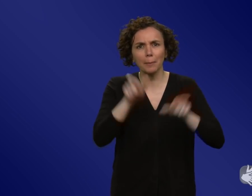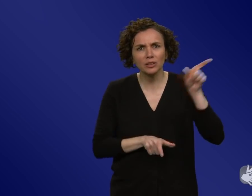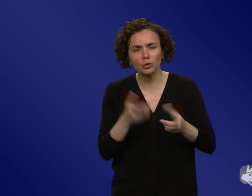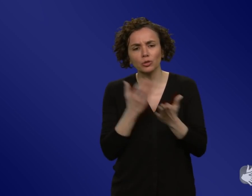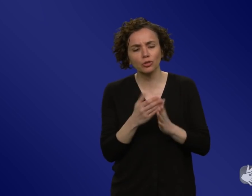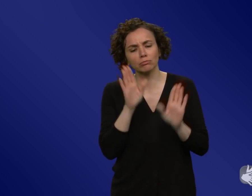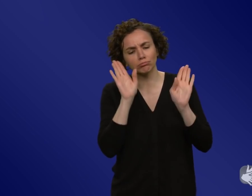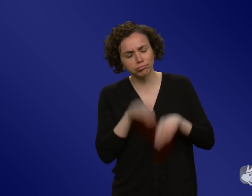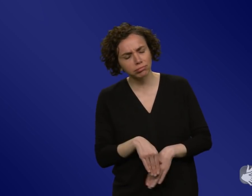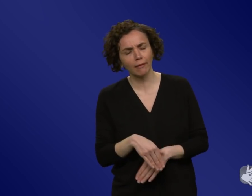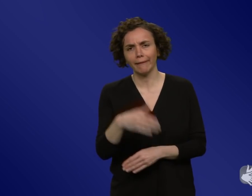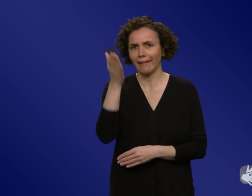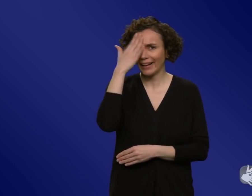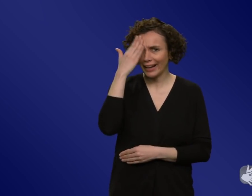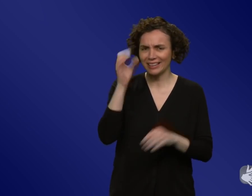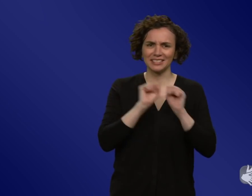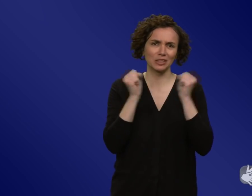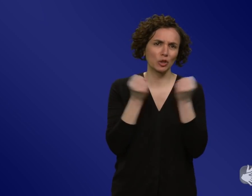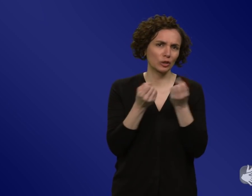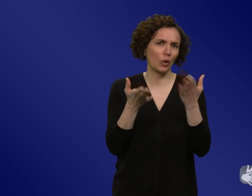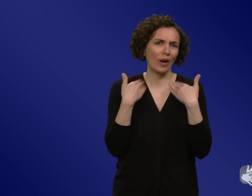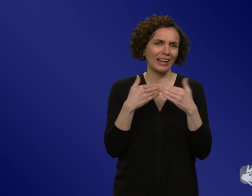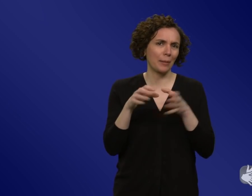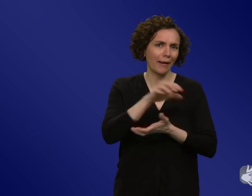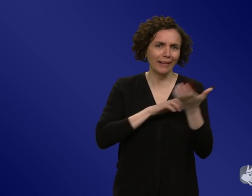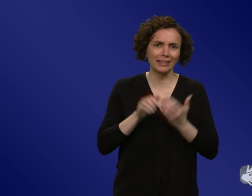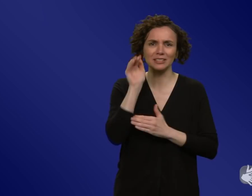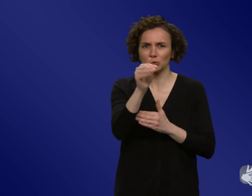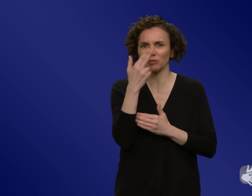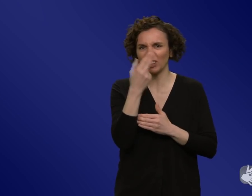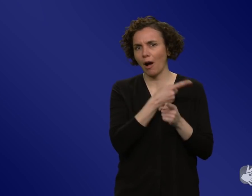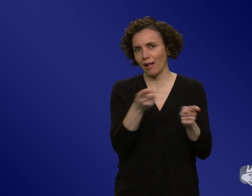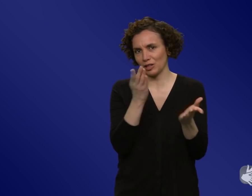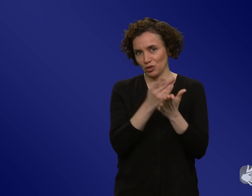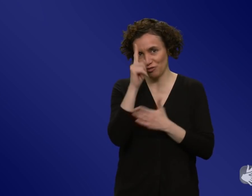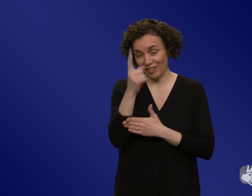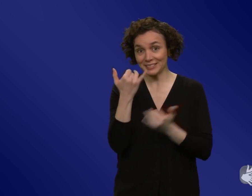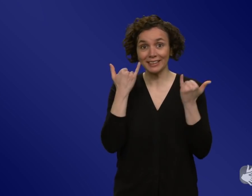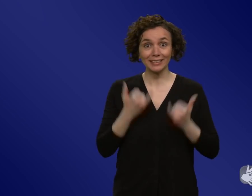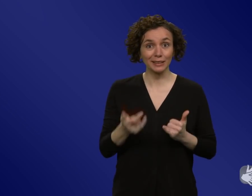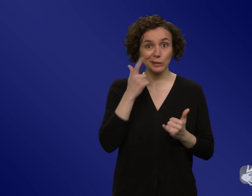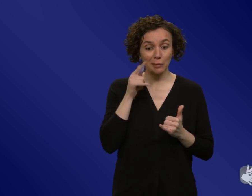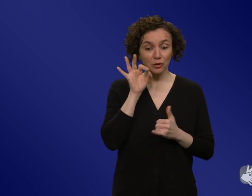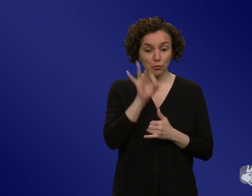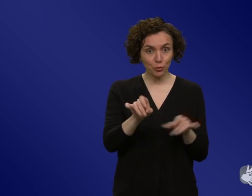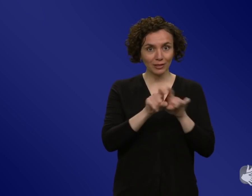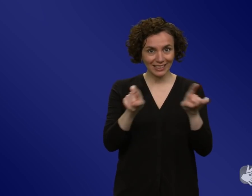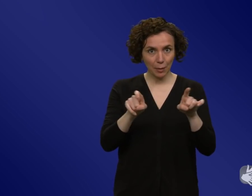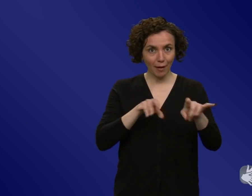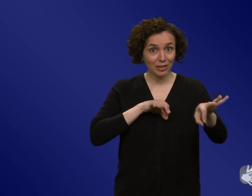längst. Gibt es da irgendwas, was Sie sich strategisch gesehen abgucken können aus der Corona-Krise, wo Sie sagen, da haben wir aus der